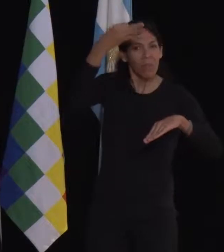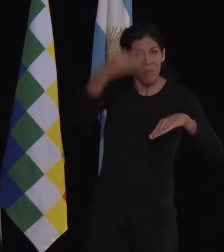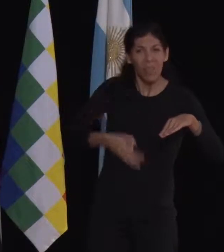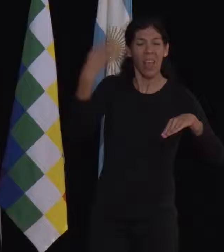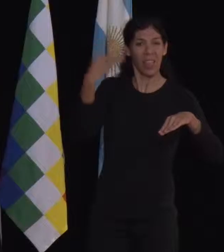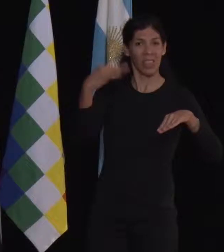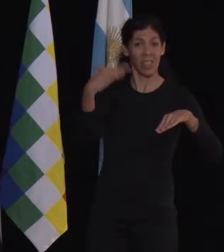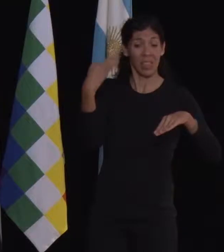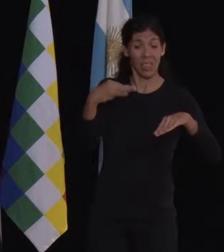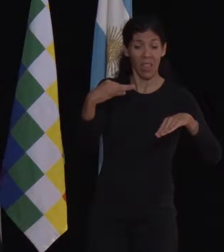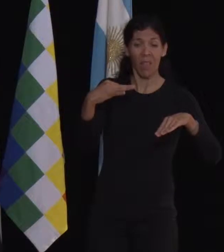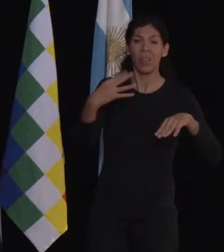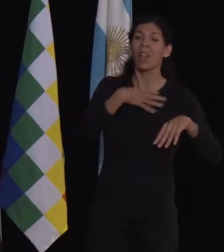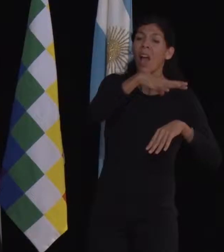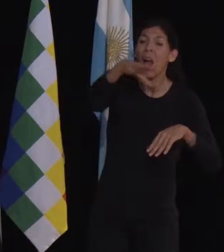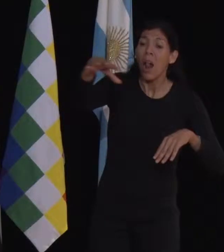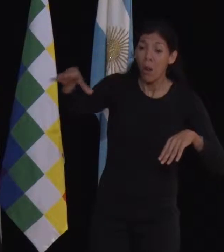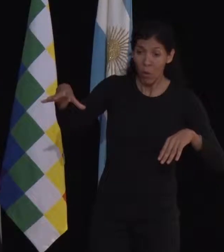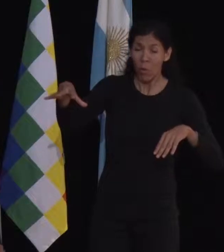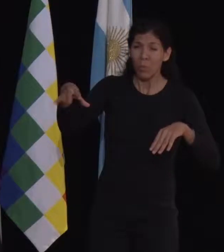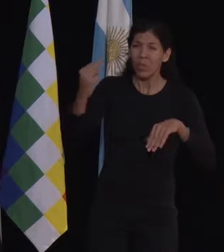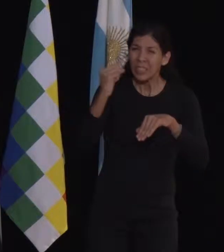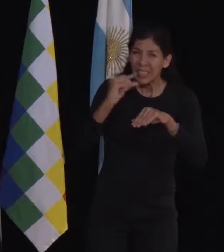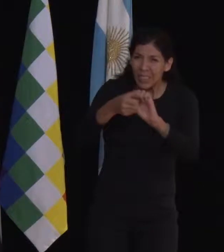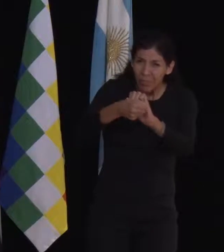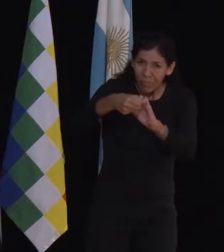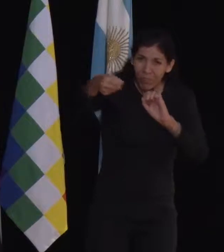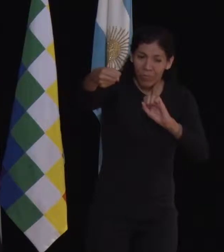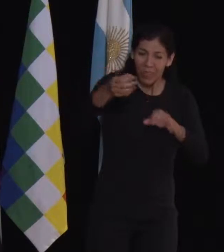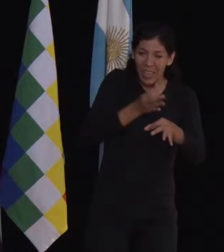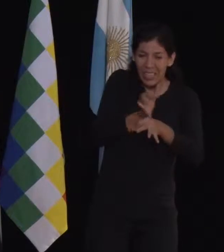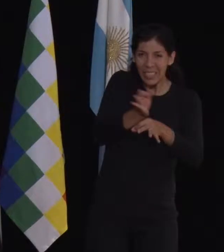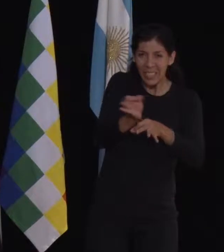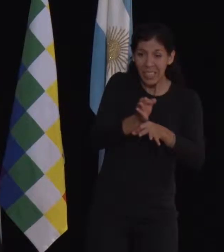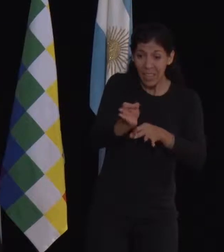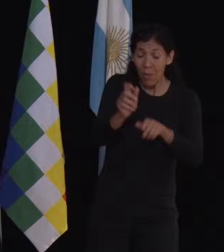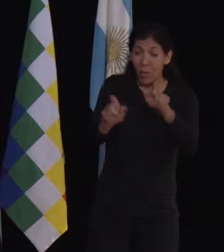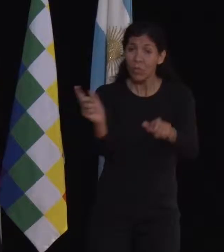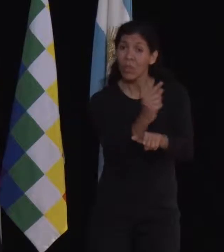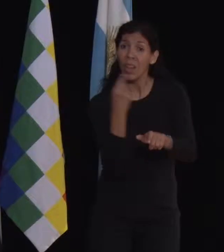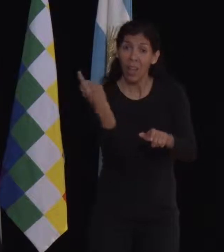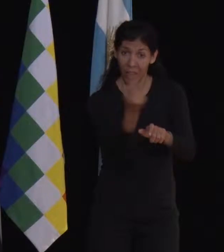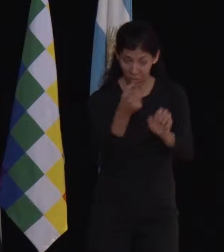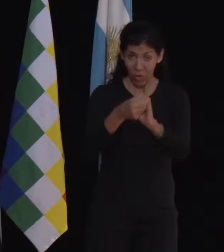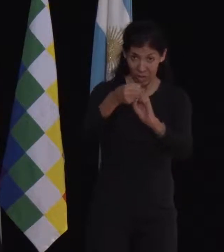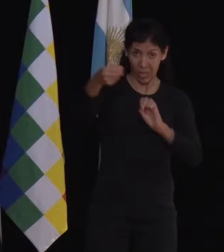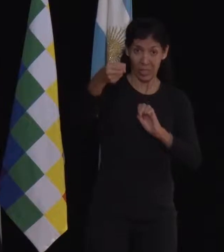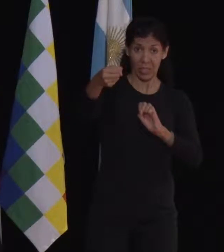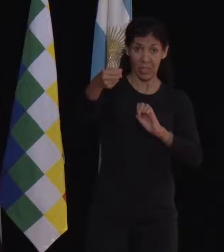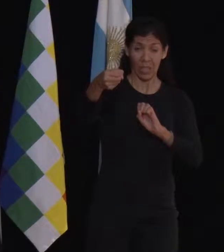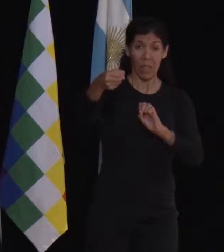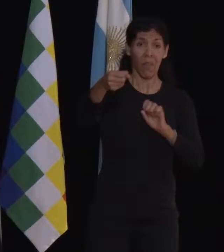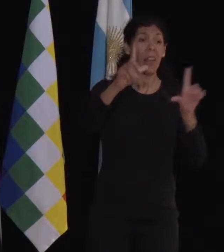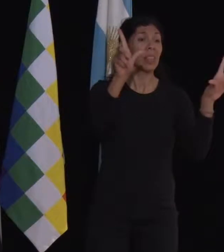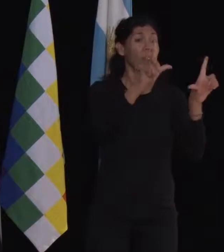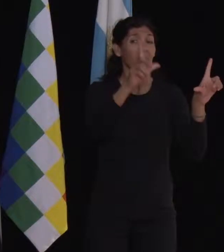de formar aquellas personas que están próximas a graduarse, porque son ellos quienes van a estar a cargo de los medios